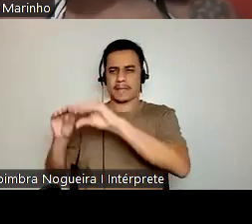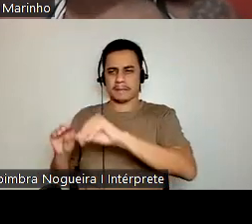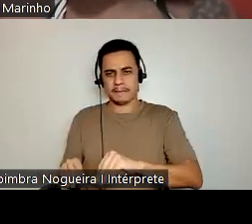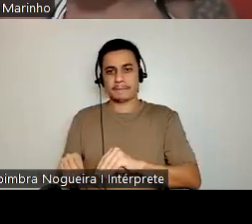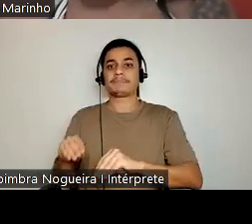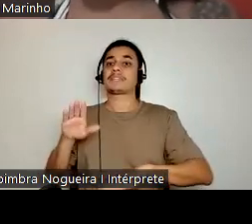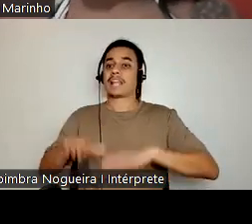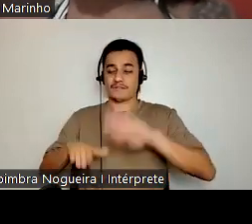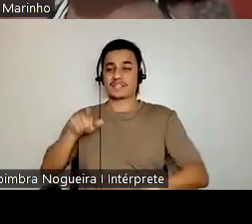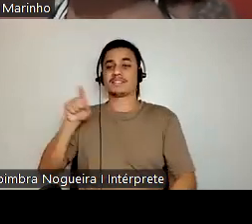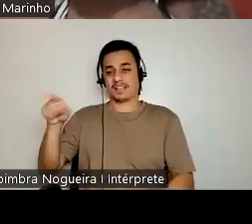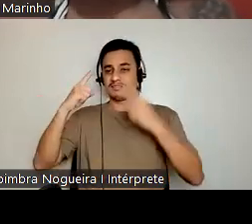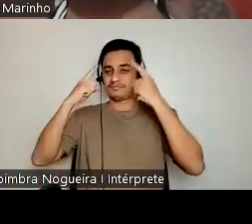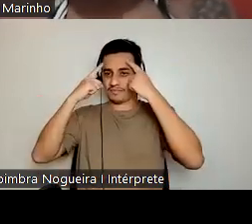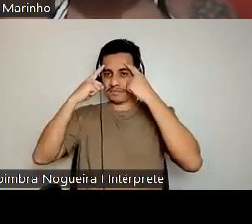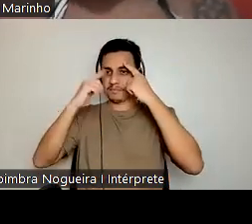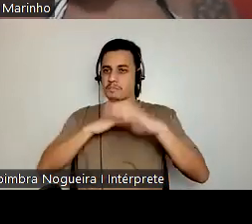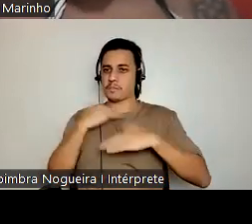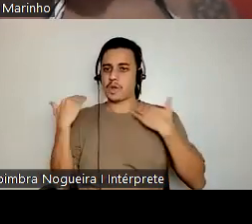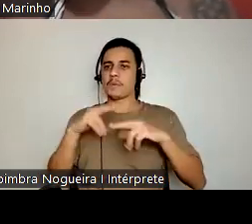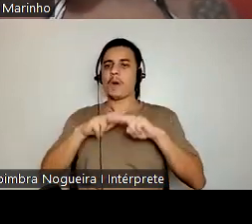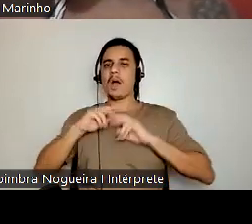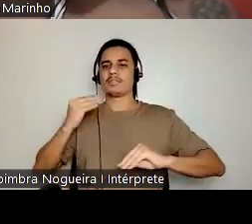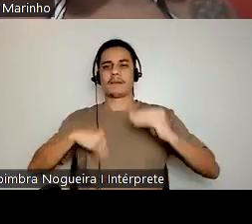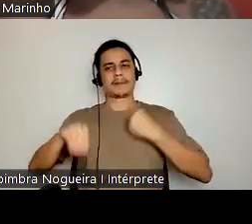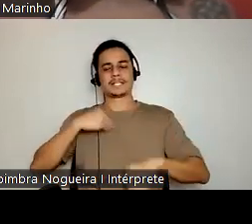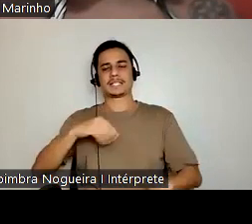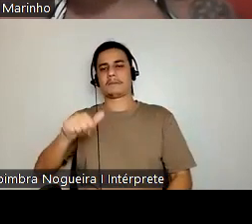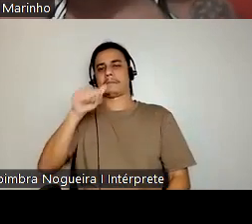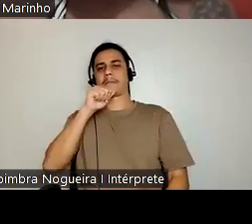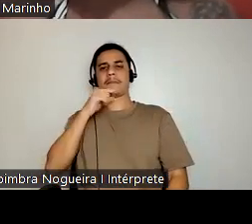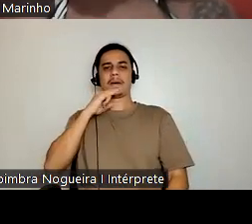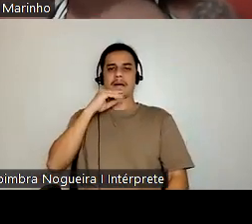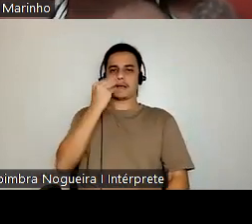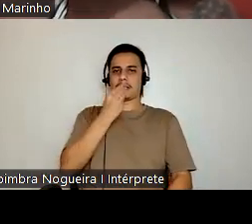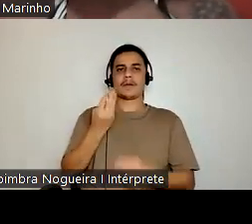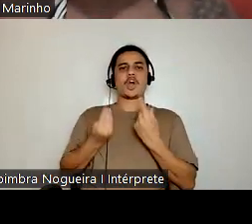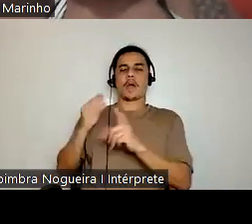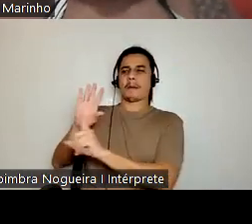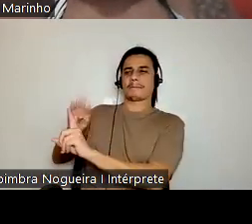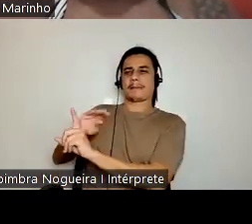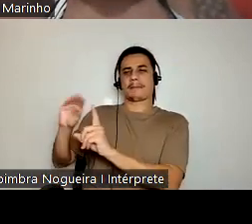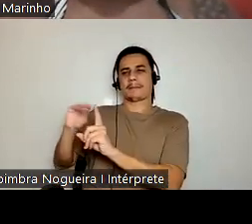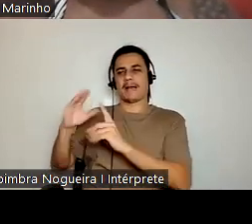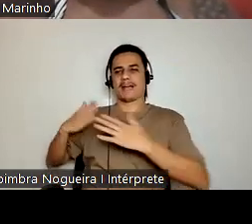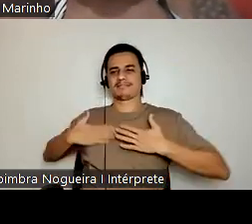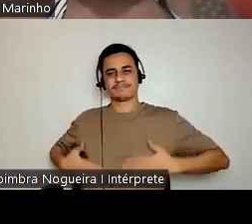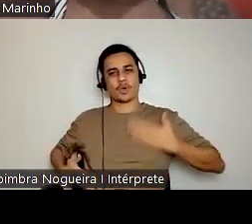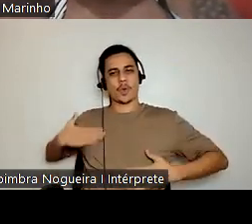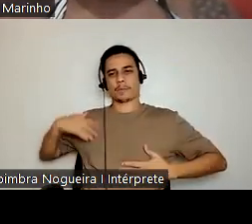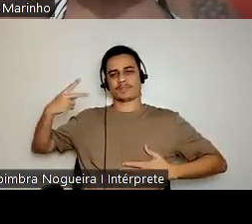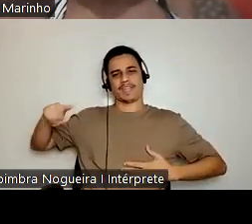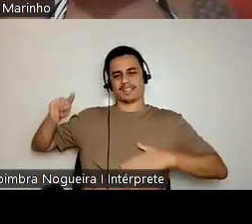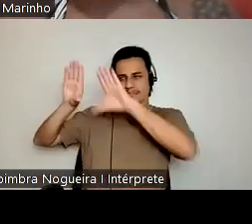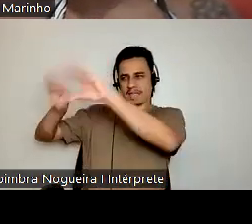do alcoolismo, que veio desencadeado junto à depressão, pela forma como o seu corpo era manipulado, exposto, e a